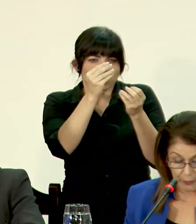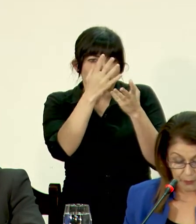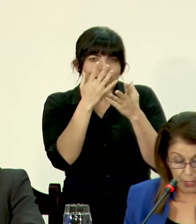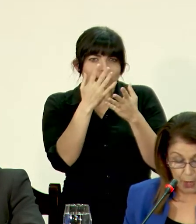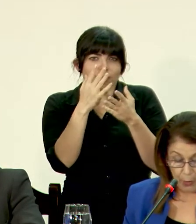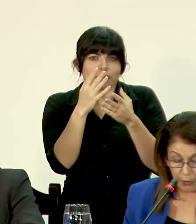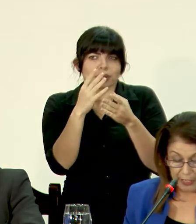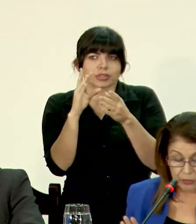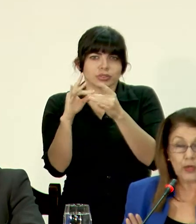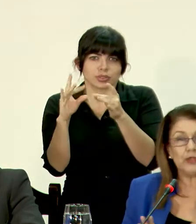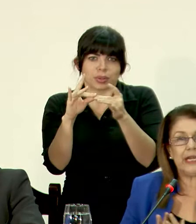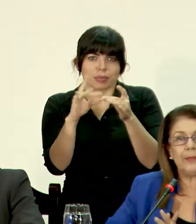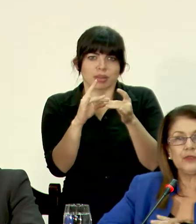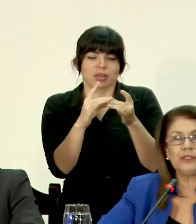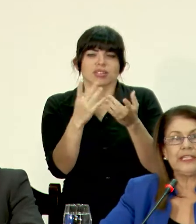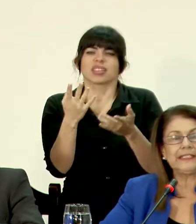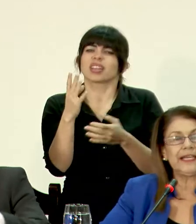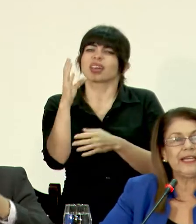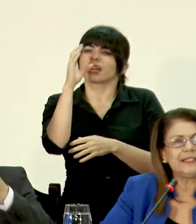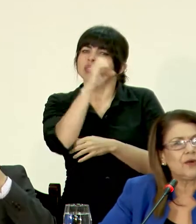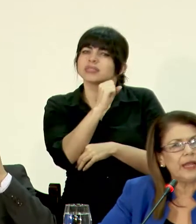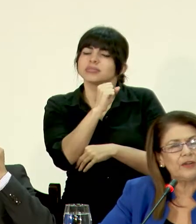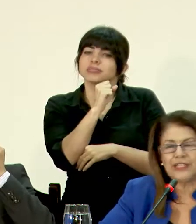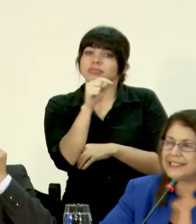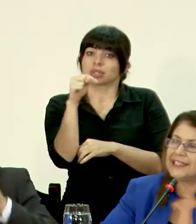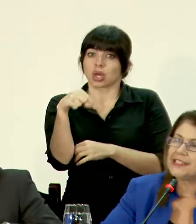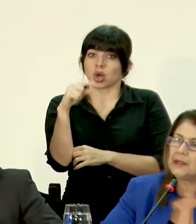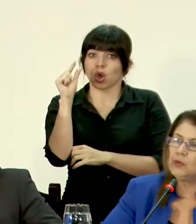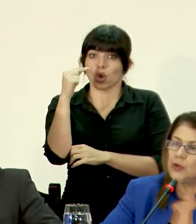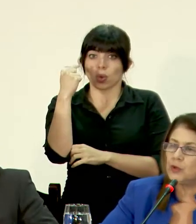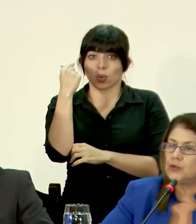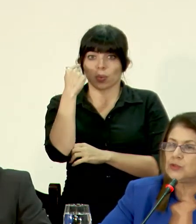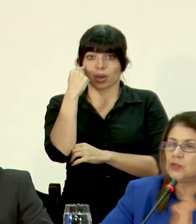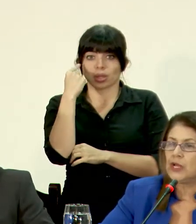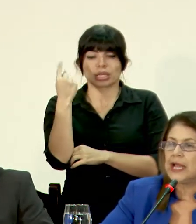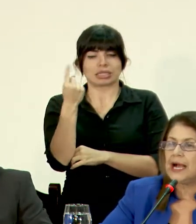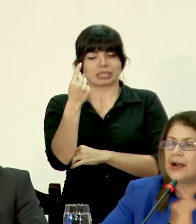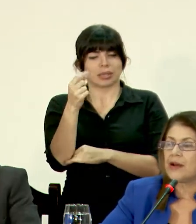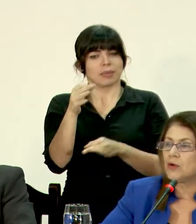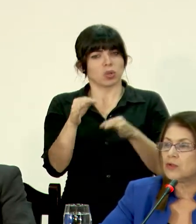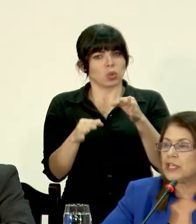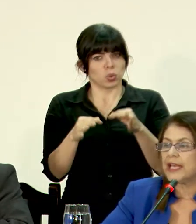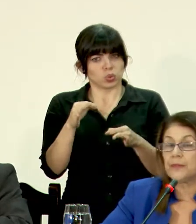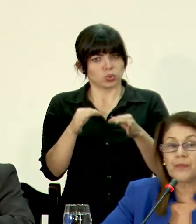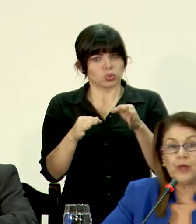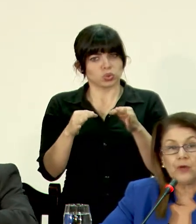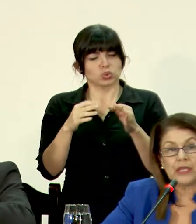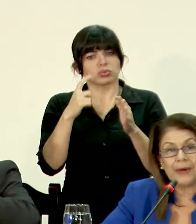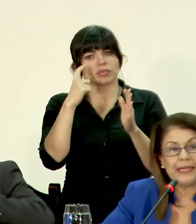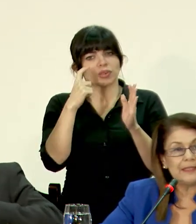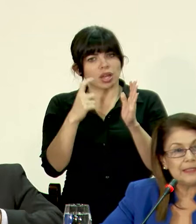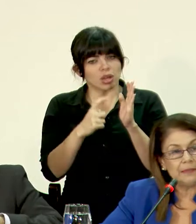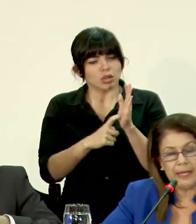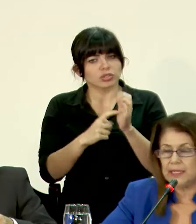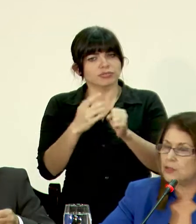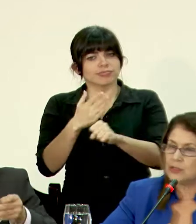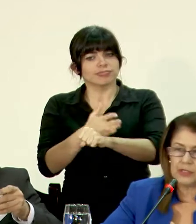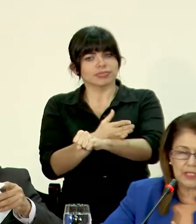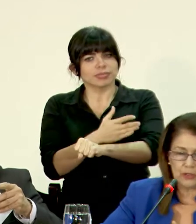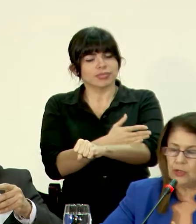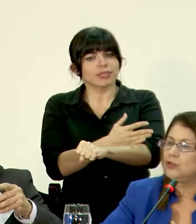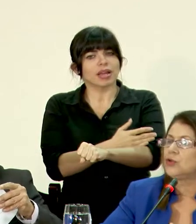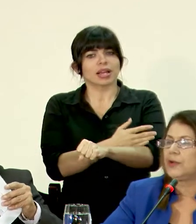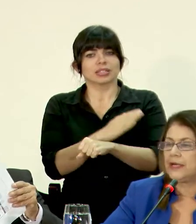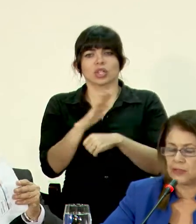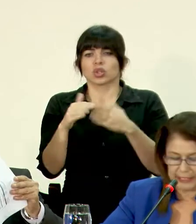compartido. Bueno, ¿qué nos encontramos? Y este gobierno trata de ser muy justo al reconocer los avances y méritos